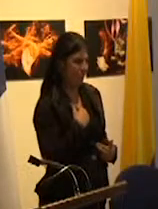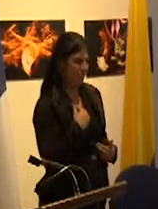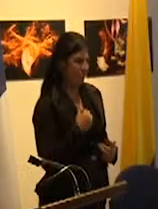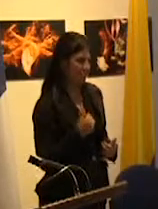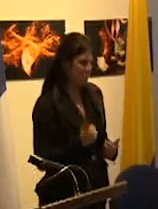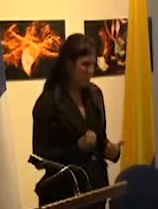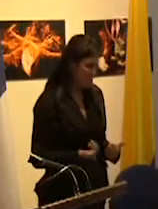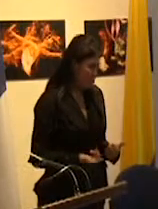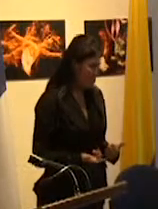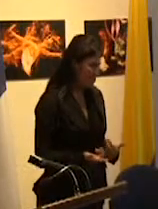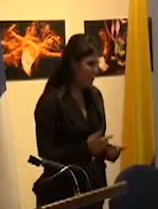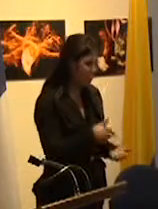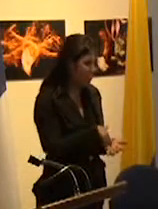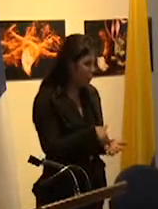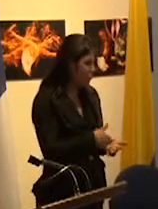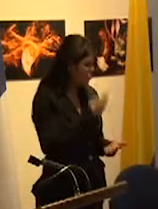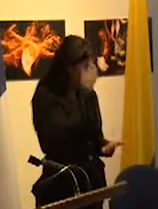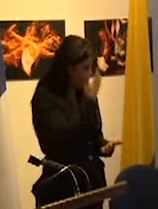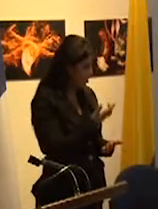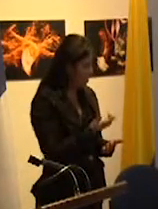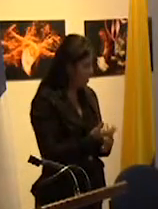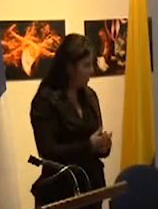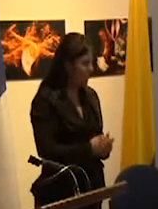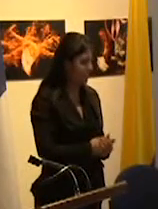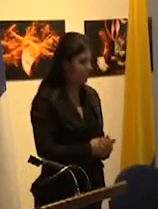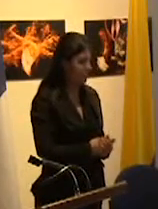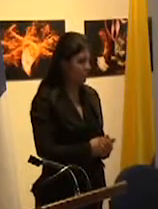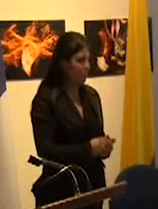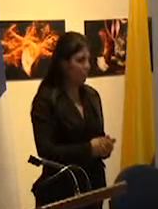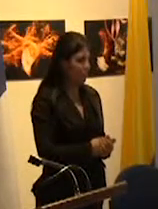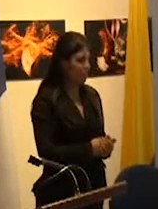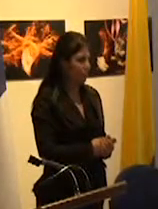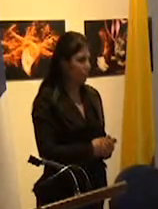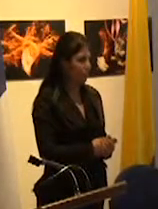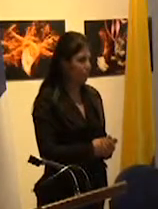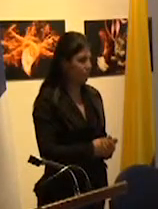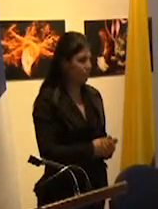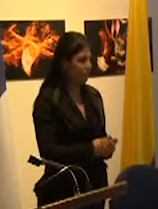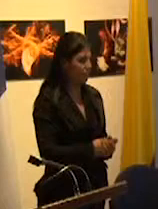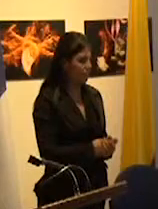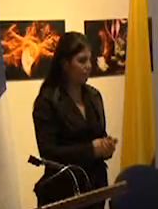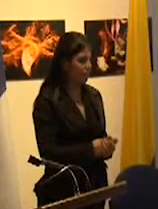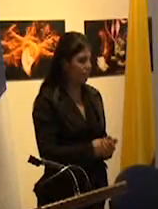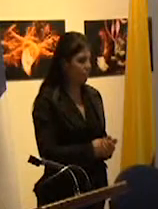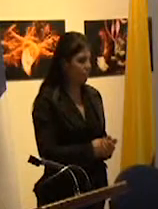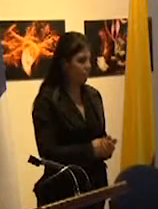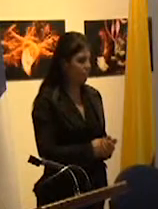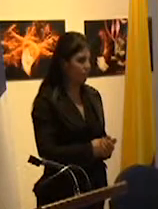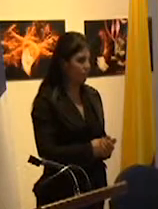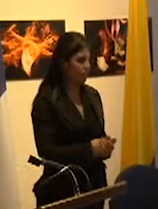precisamente porque opera allí una selección de en esa